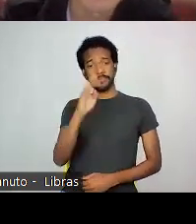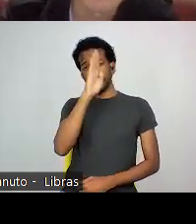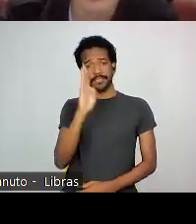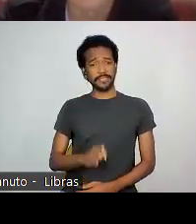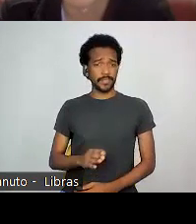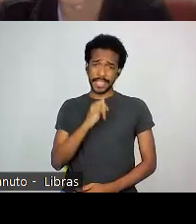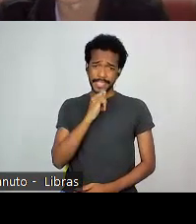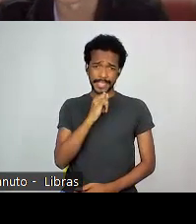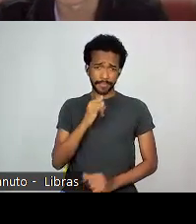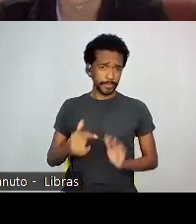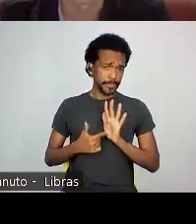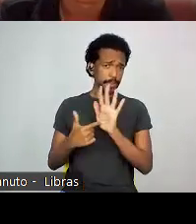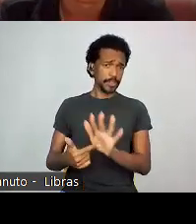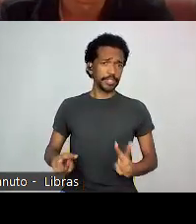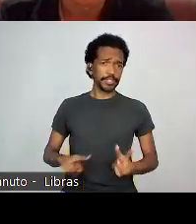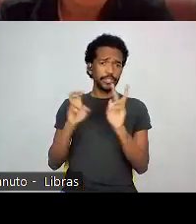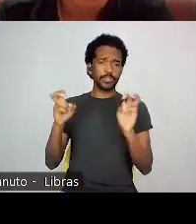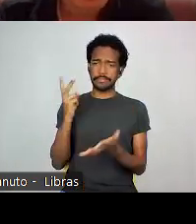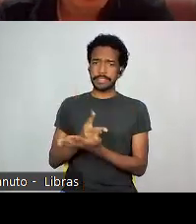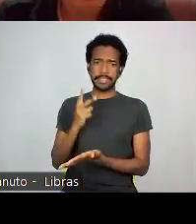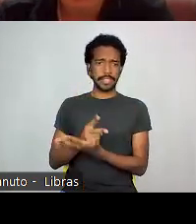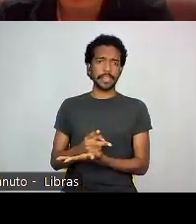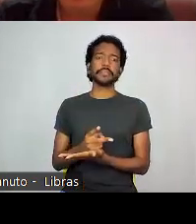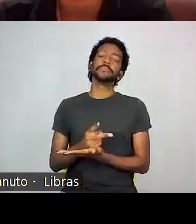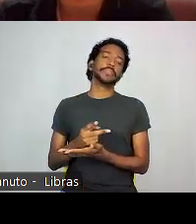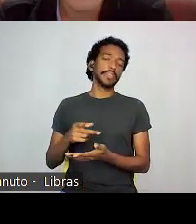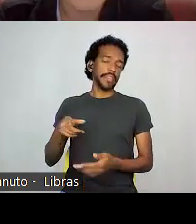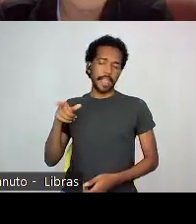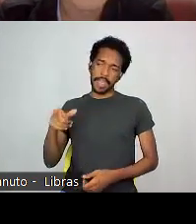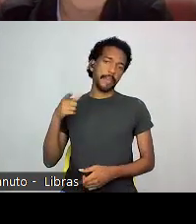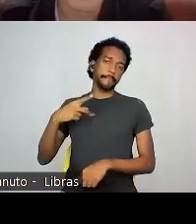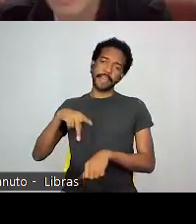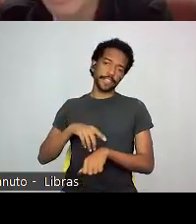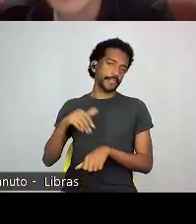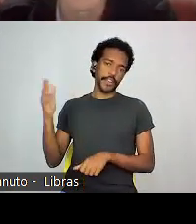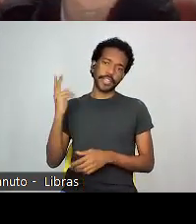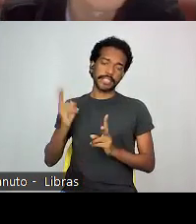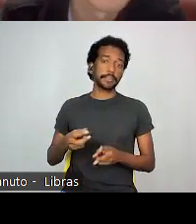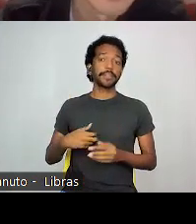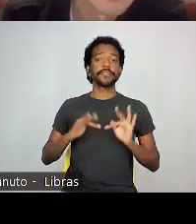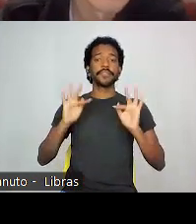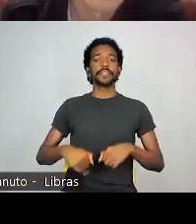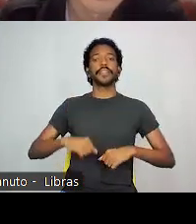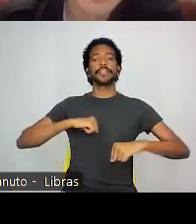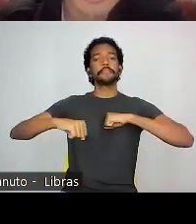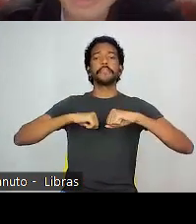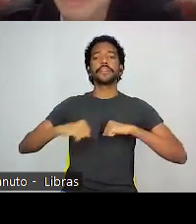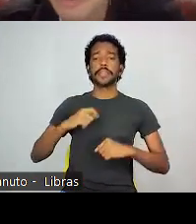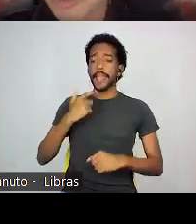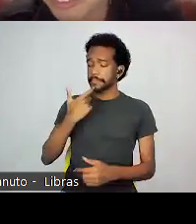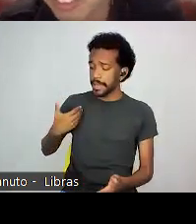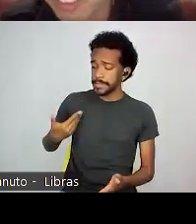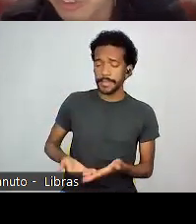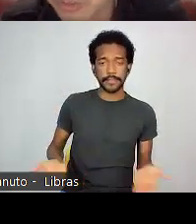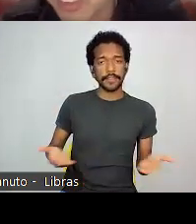exemplificando aquela ideia de eternos estrangeiros. E, para finalizar, é só um debate bem recente, que nos Estados